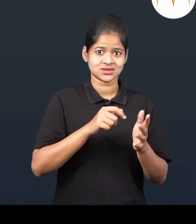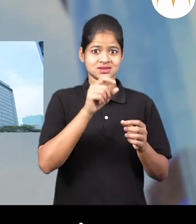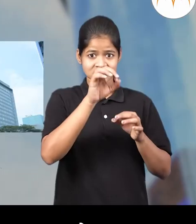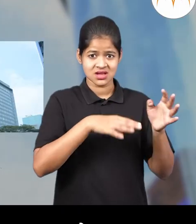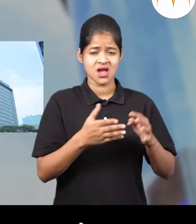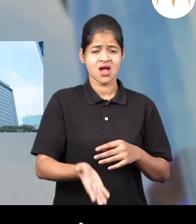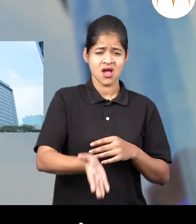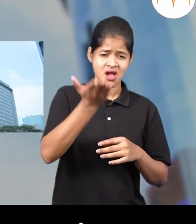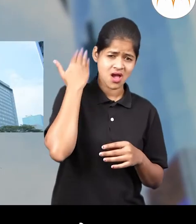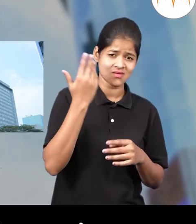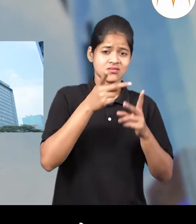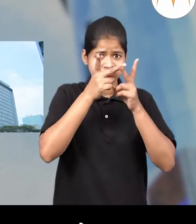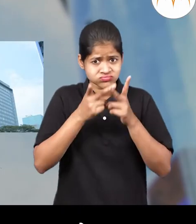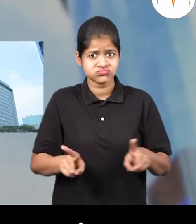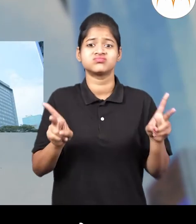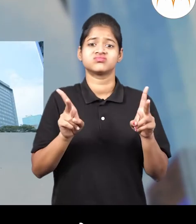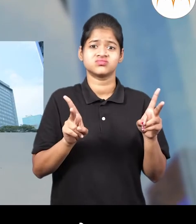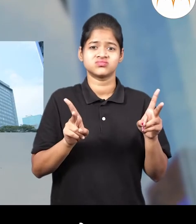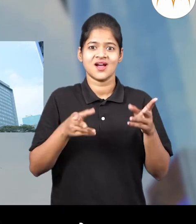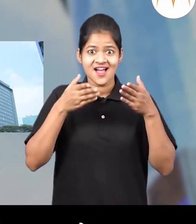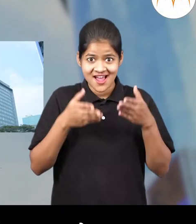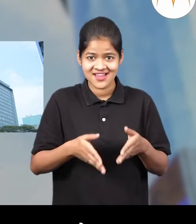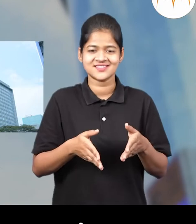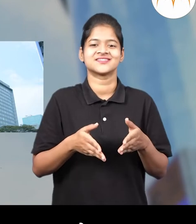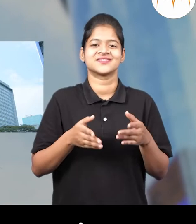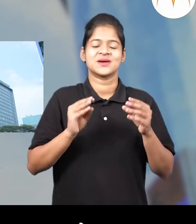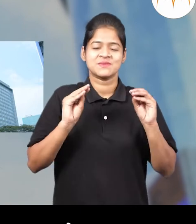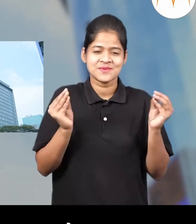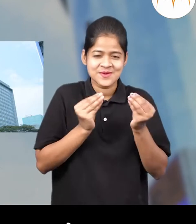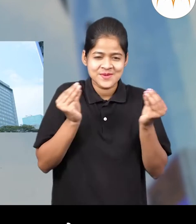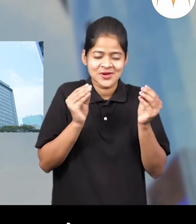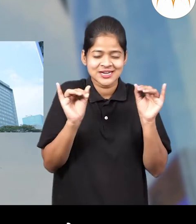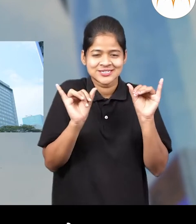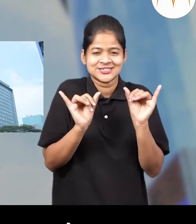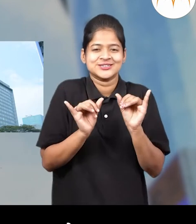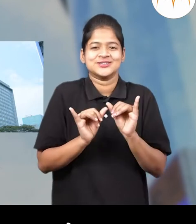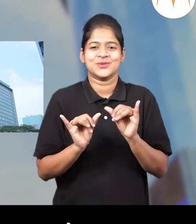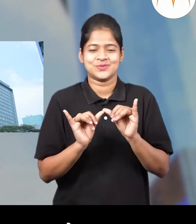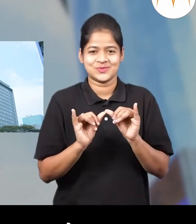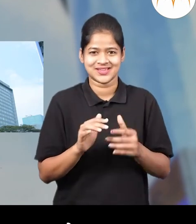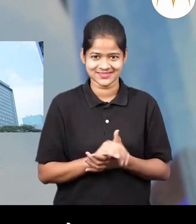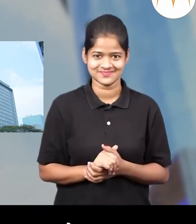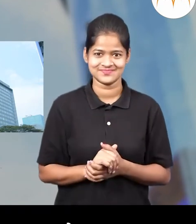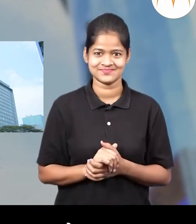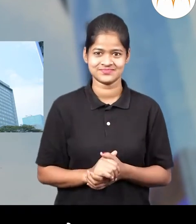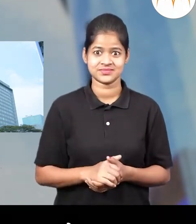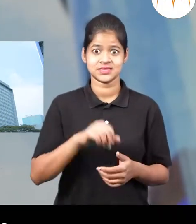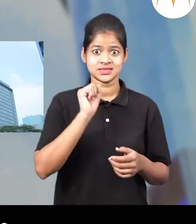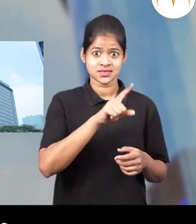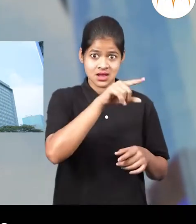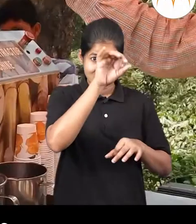गाव अणी शहर यांचात पुर्वी मोठा फरक होता अता हा फरक कमी हो लागले